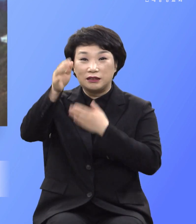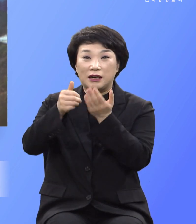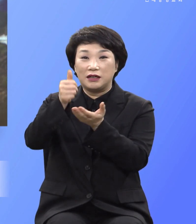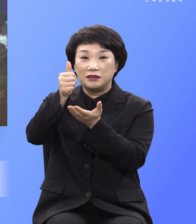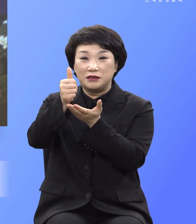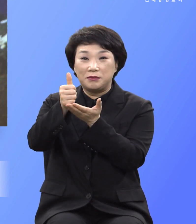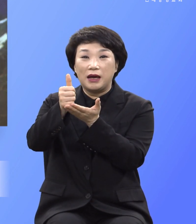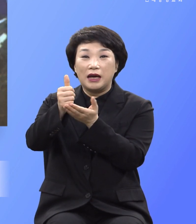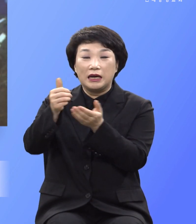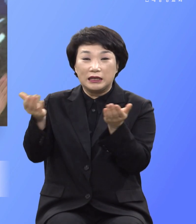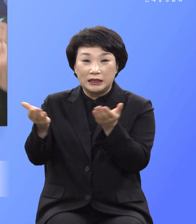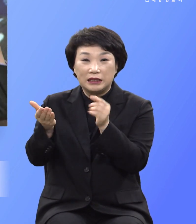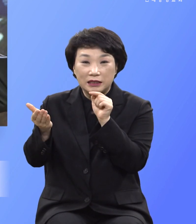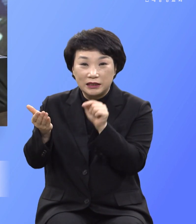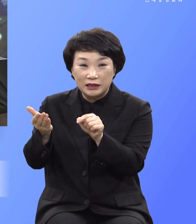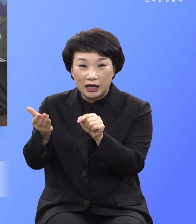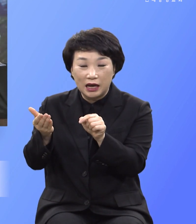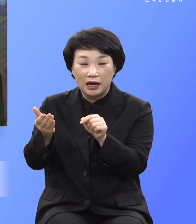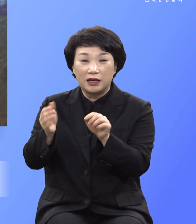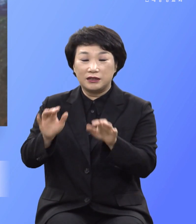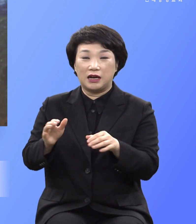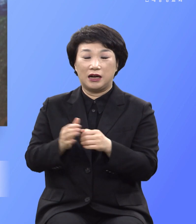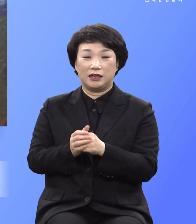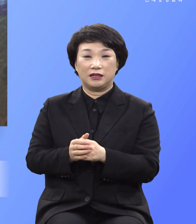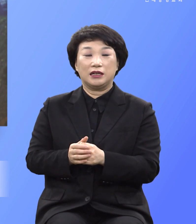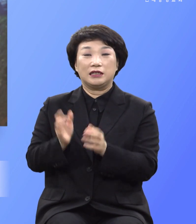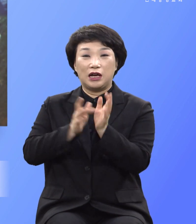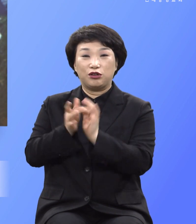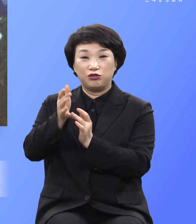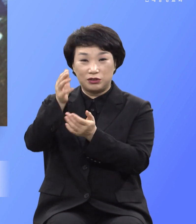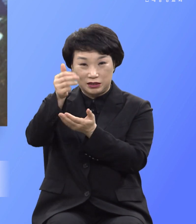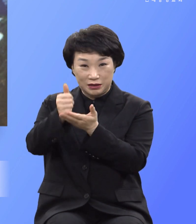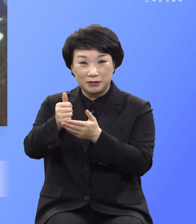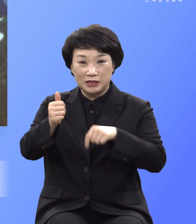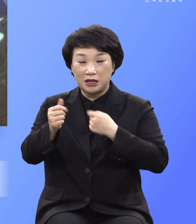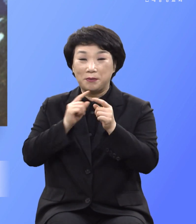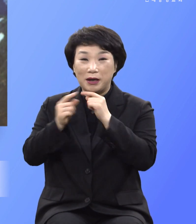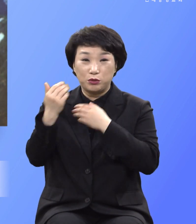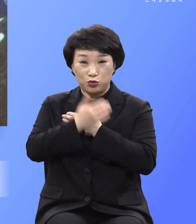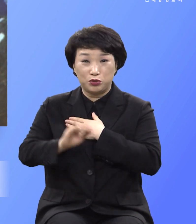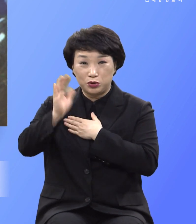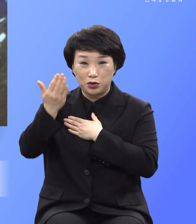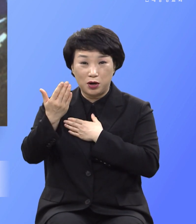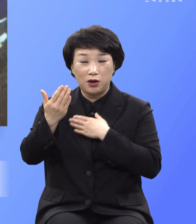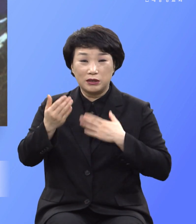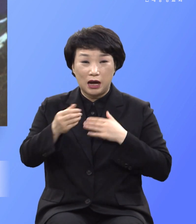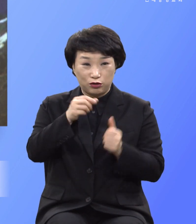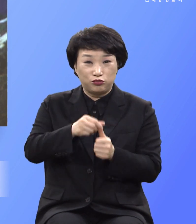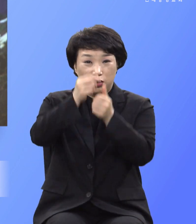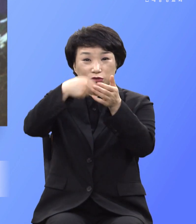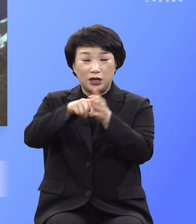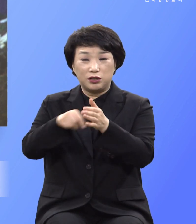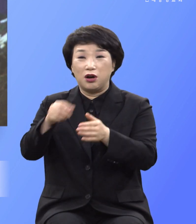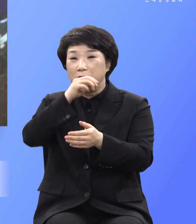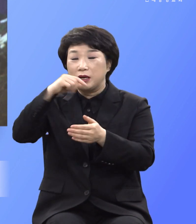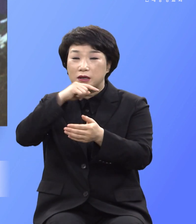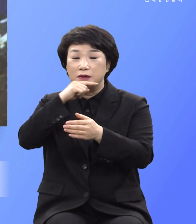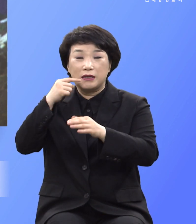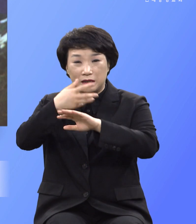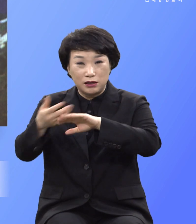사정이 자기 자신이 육신 말씀이 육신이 나후에 죽어서 나를 구원하는 사정을 알았기